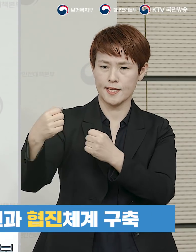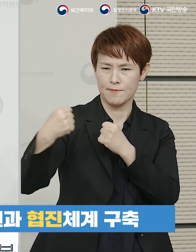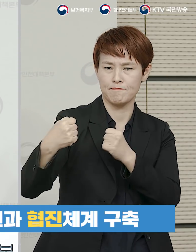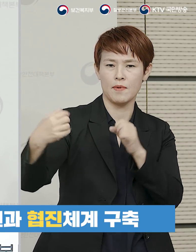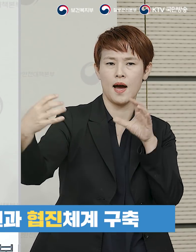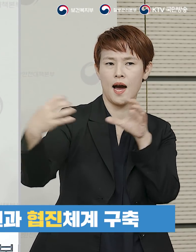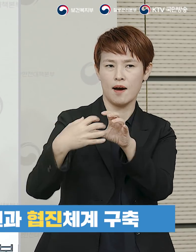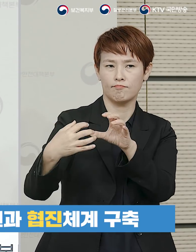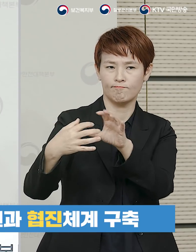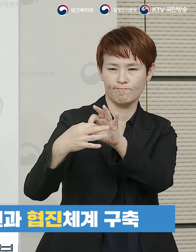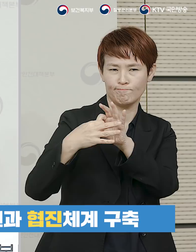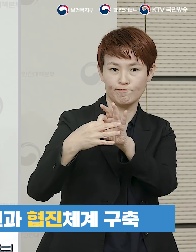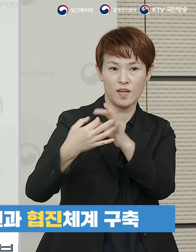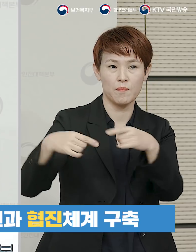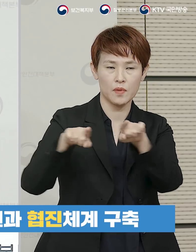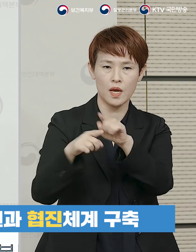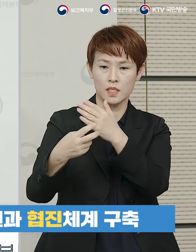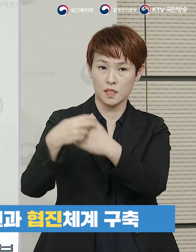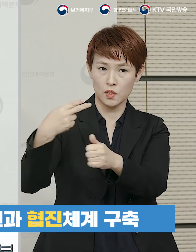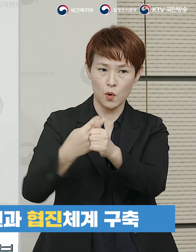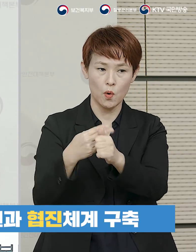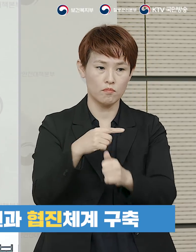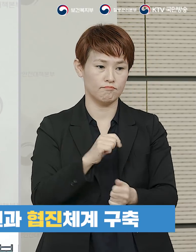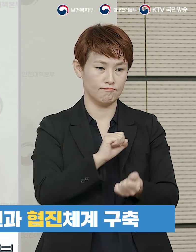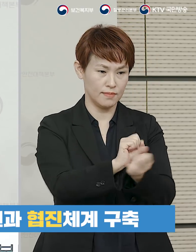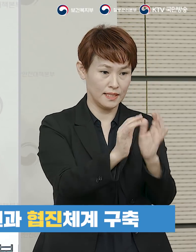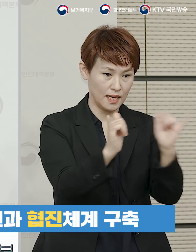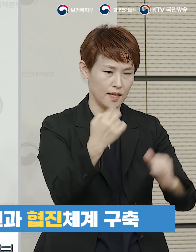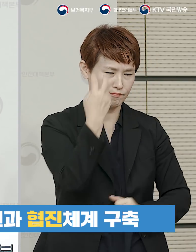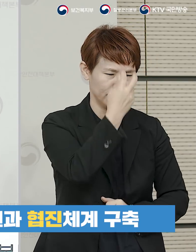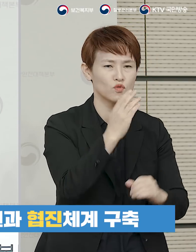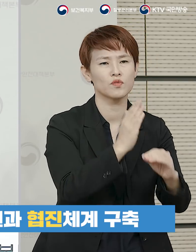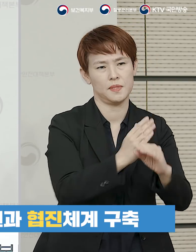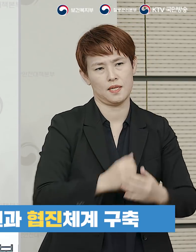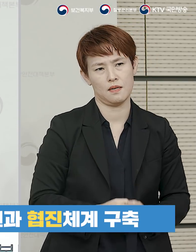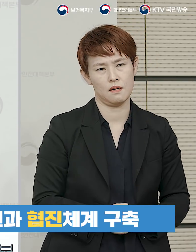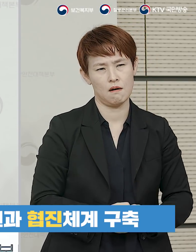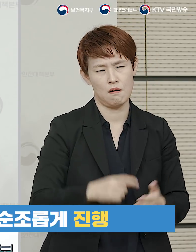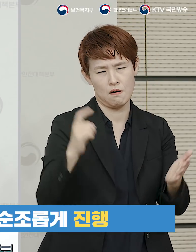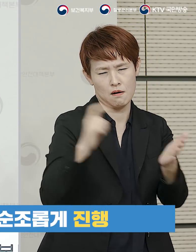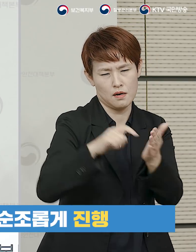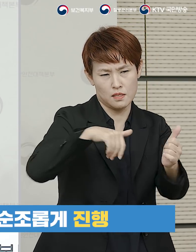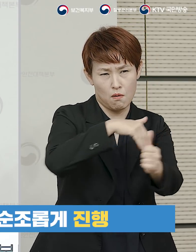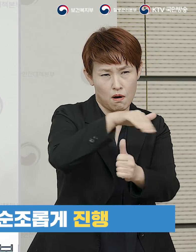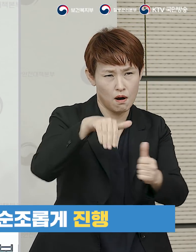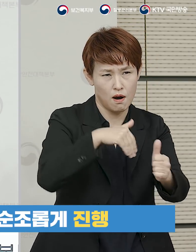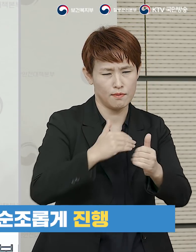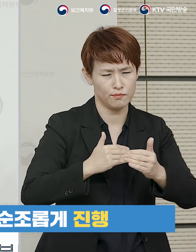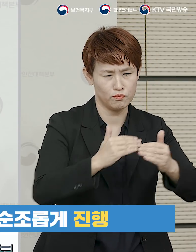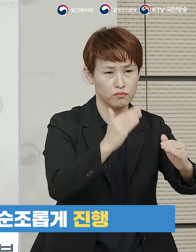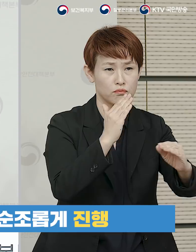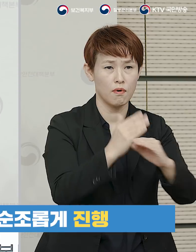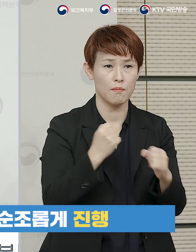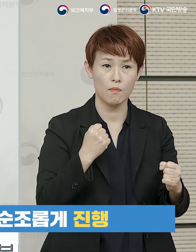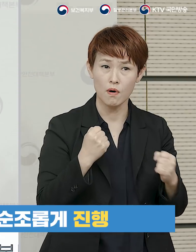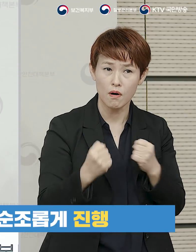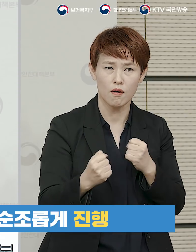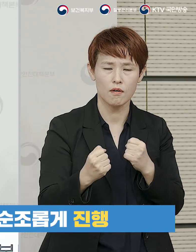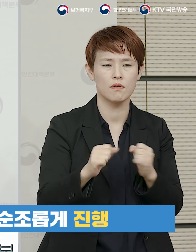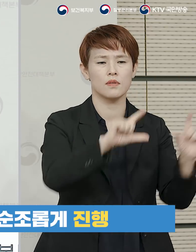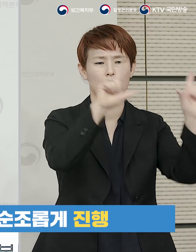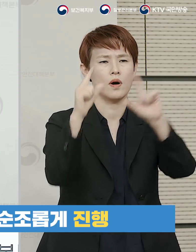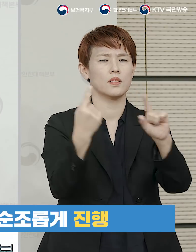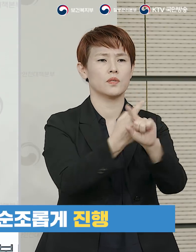협진체제를 갖추고 의료진들이 환자들을 돌보고 있습니다 극박한 상황에서 추진하고 있음에도